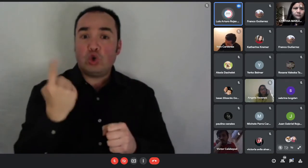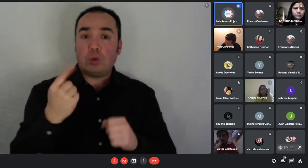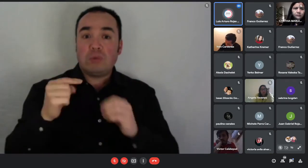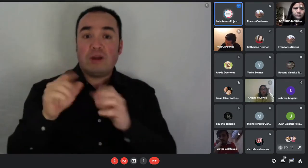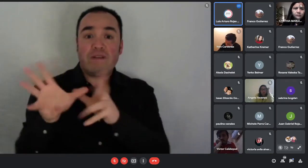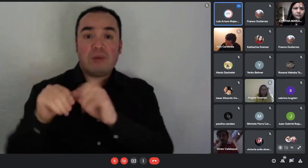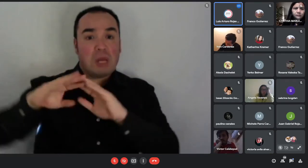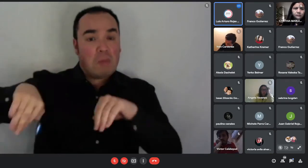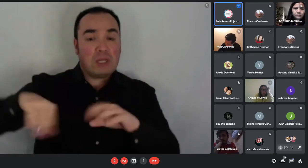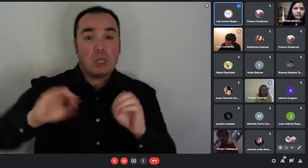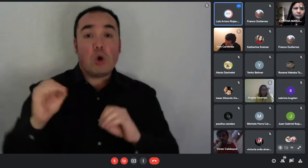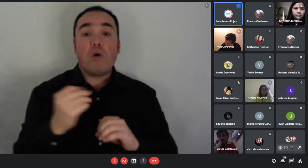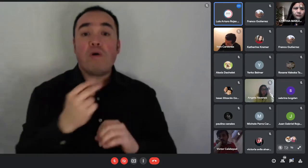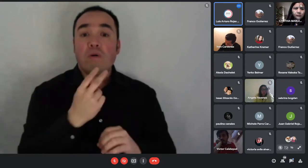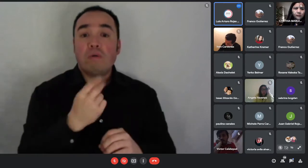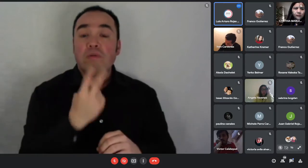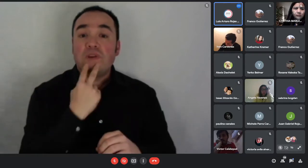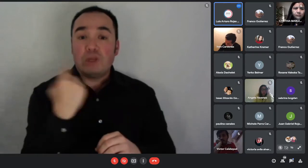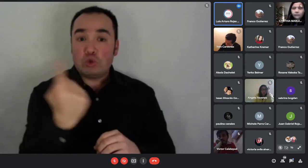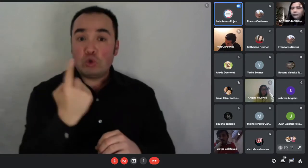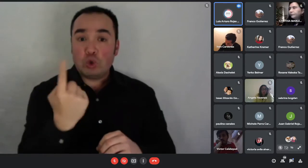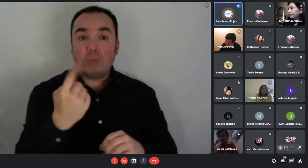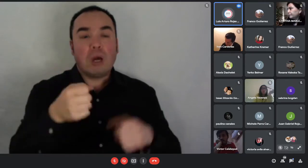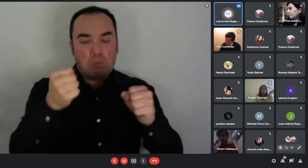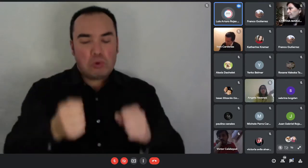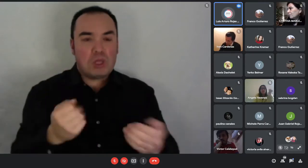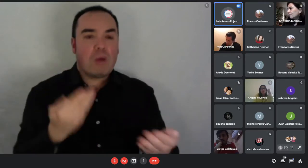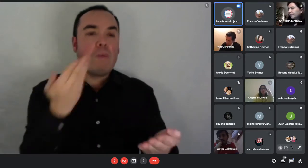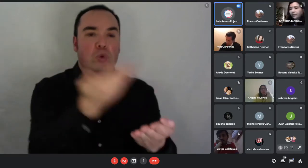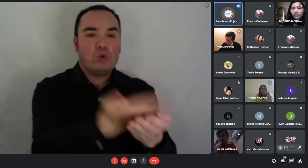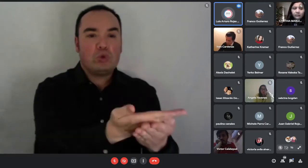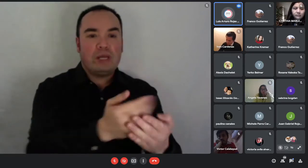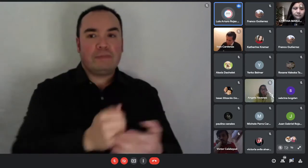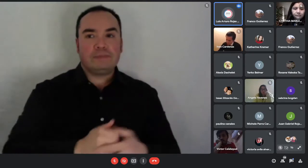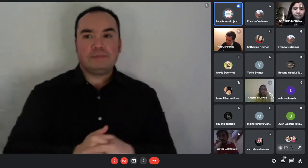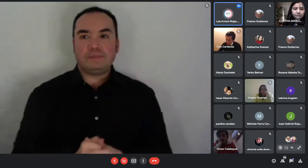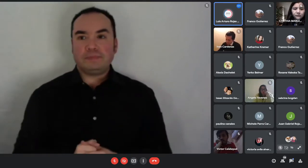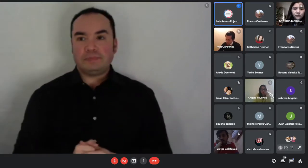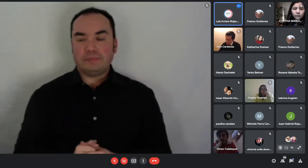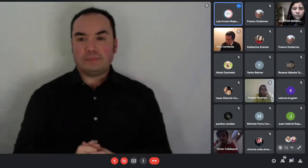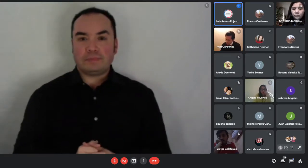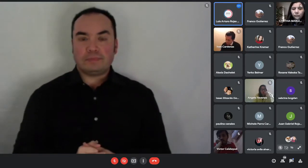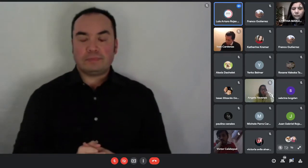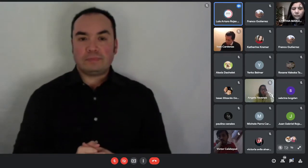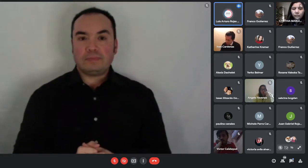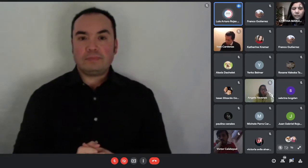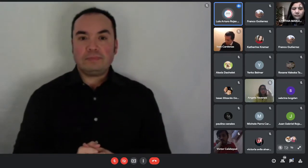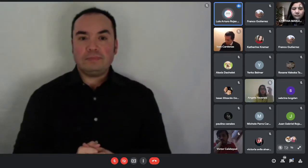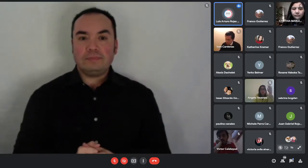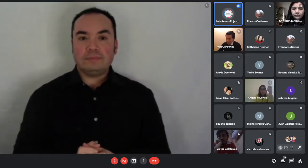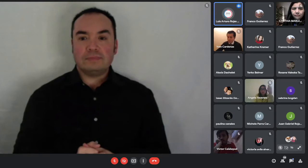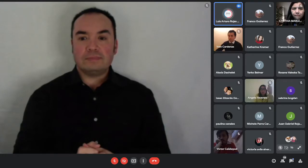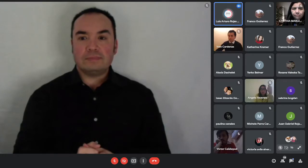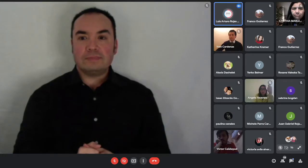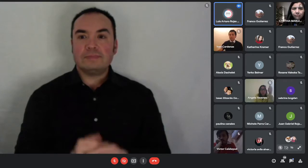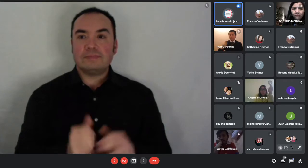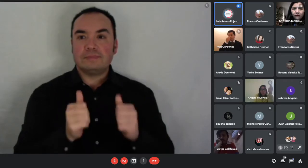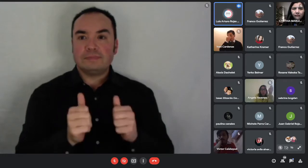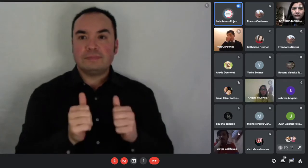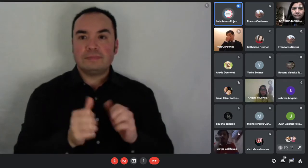Bien, para ir finalizando con el último programa, aquí yo les quiero conversar